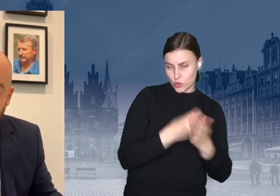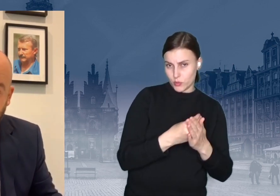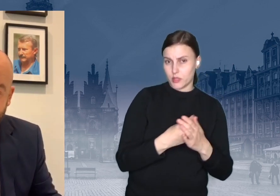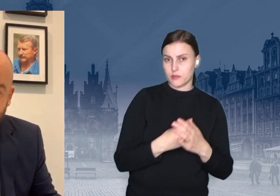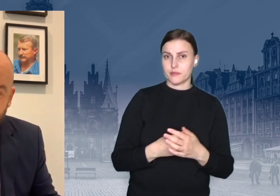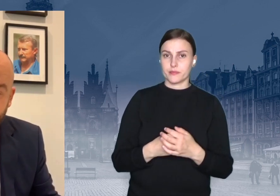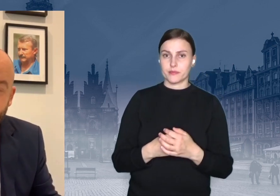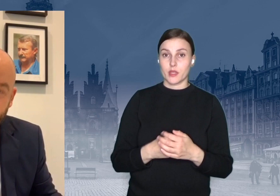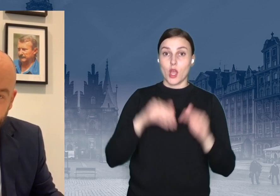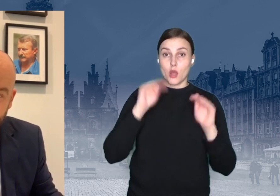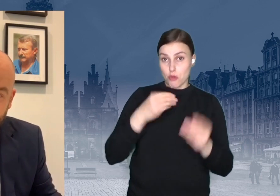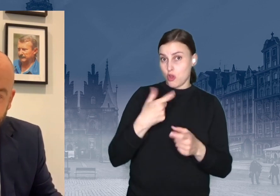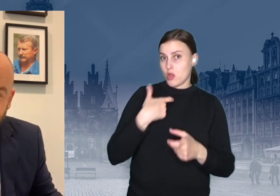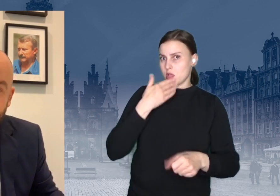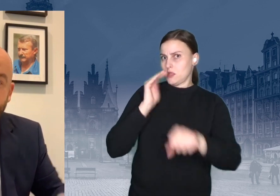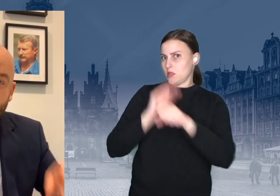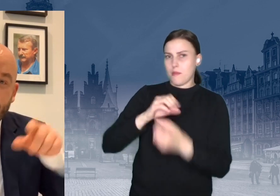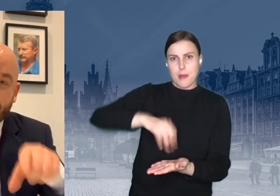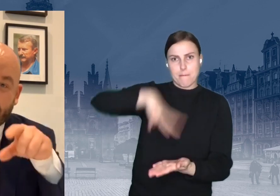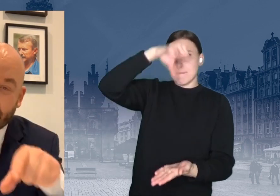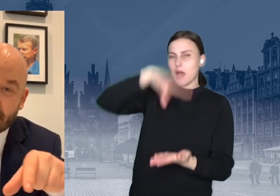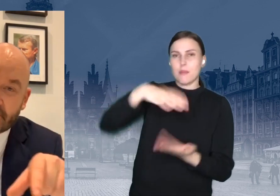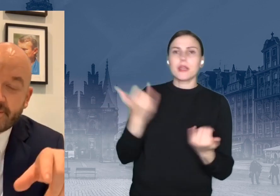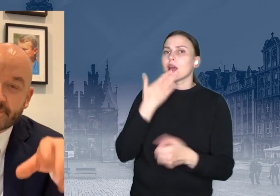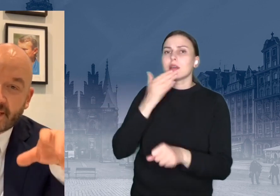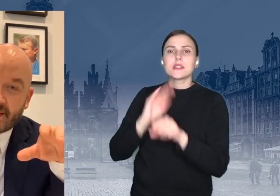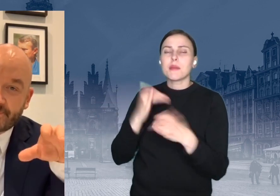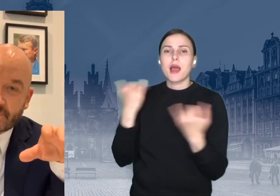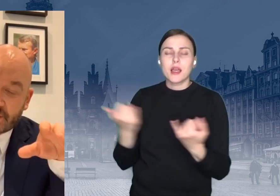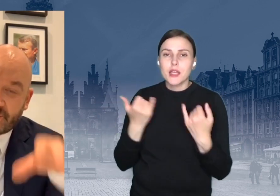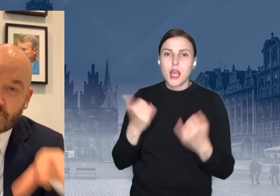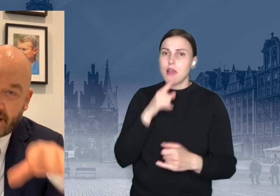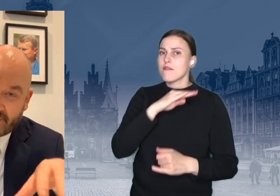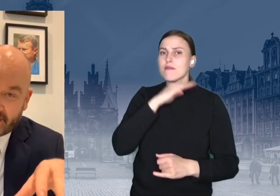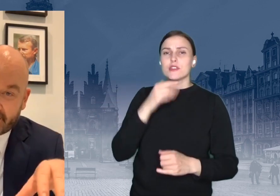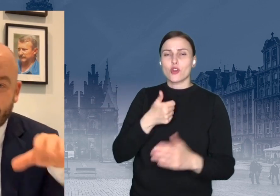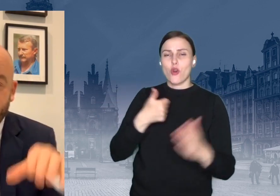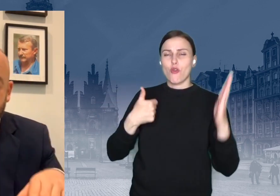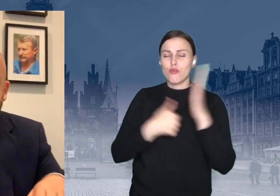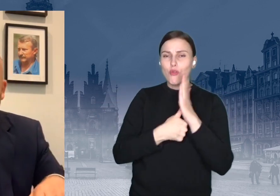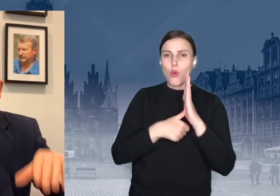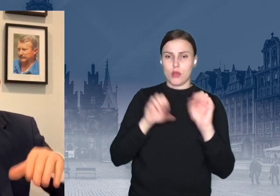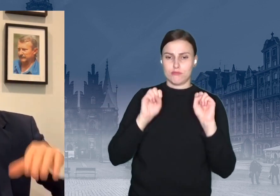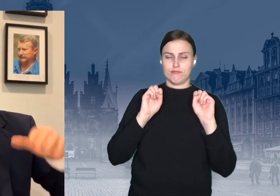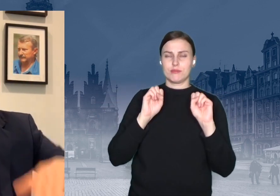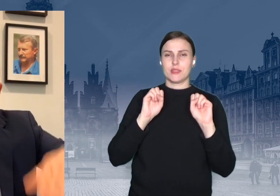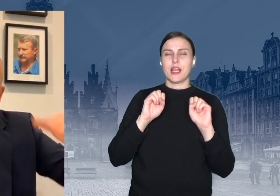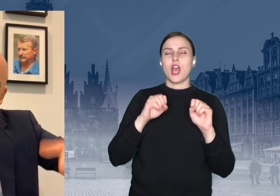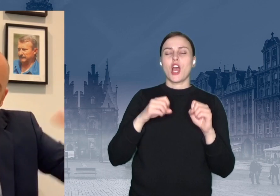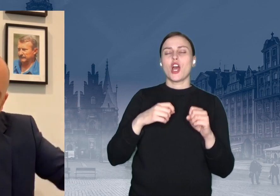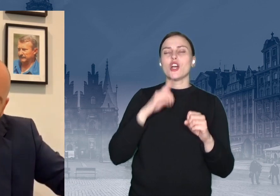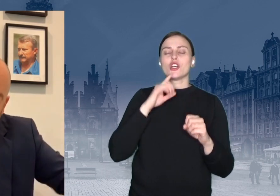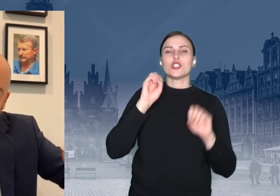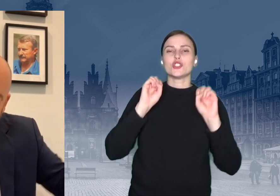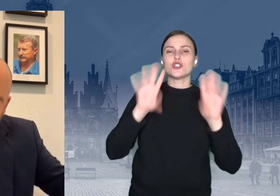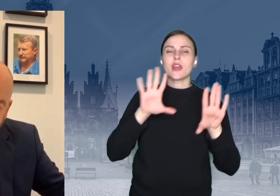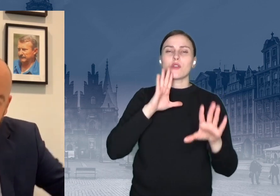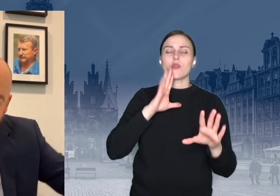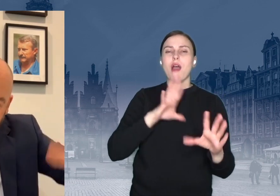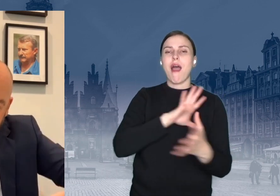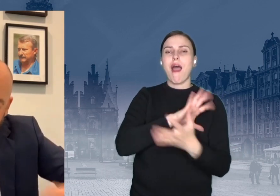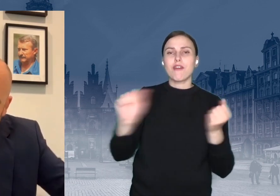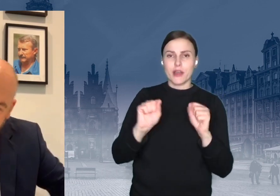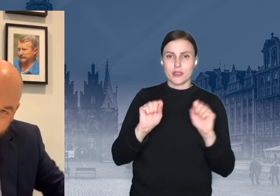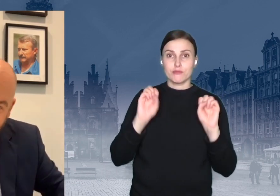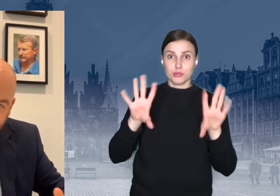sobie popcorn na przykład zamówić, a wiecie, jak się zamawia, musicie włączyć światła awaryjne. Wówczas to jest sygnał dla załogi, dla